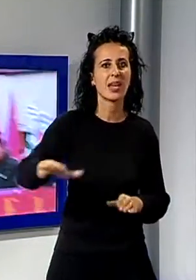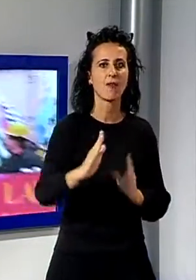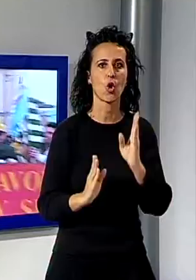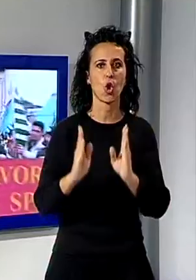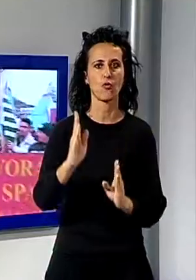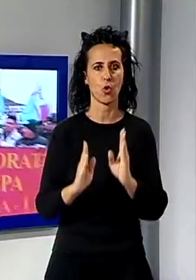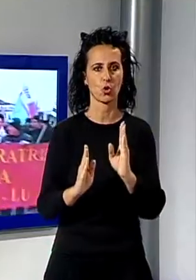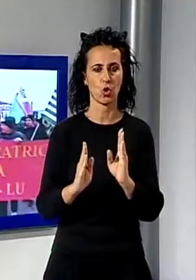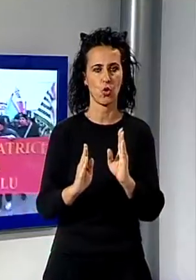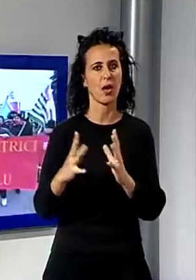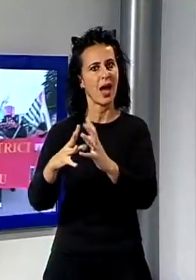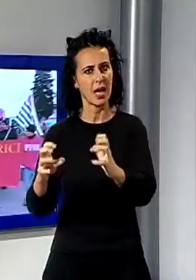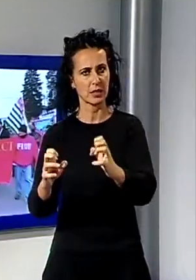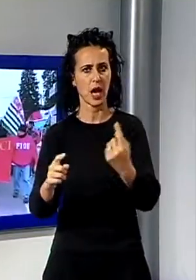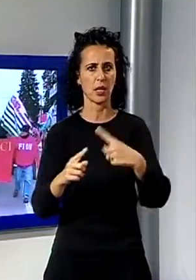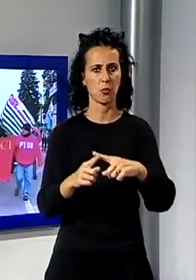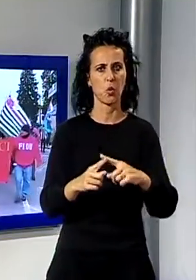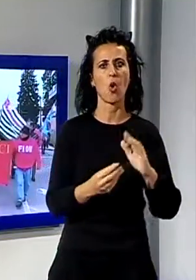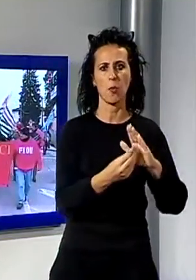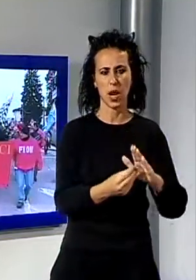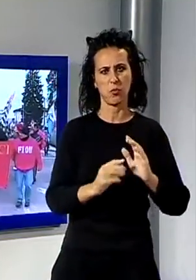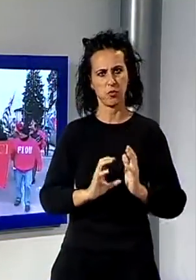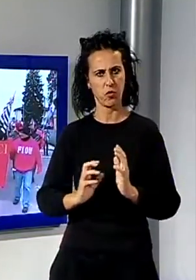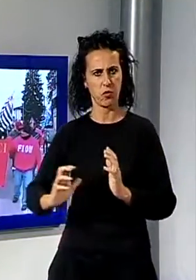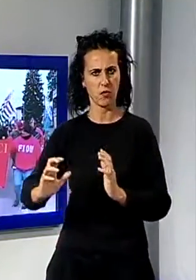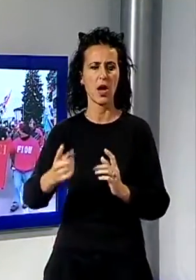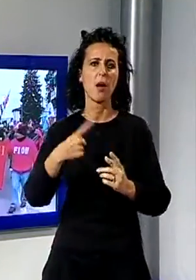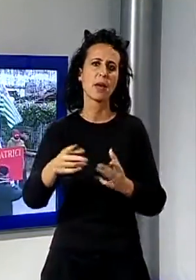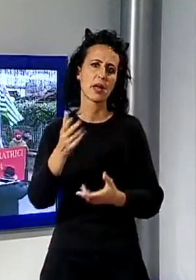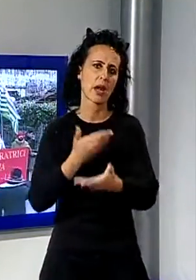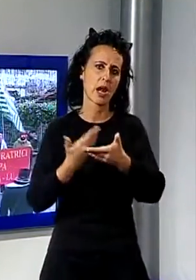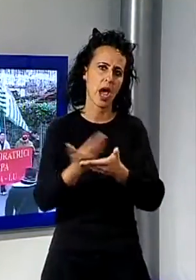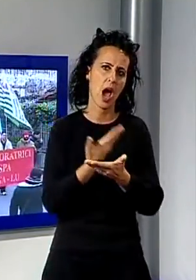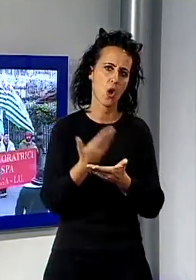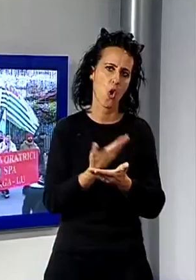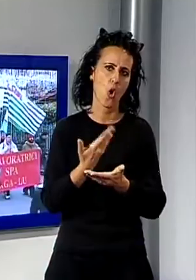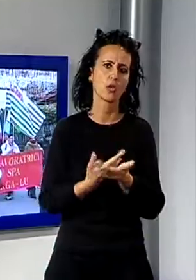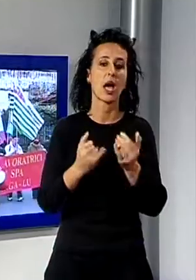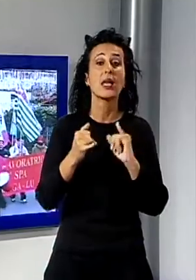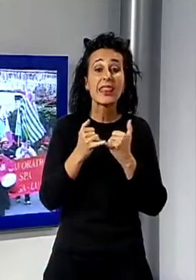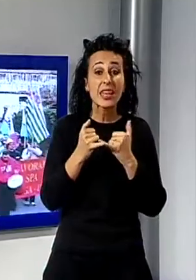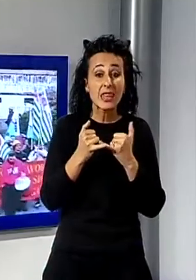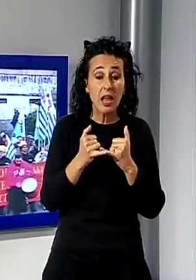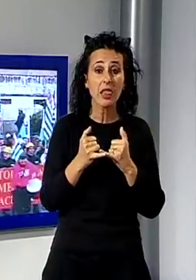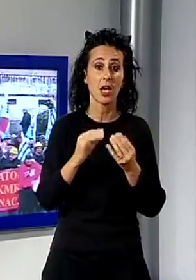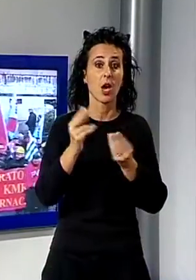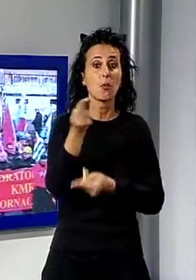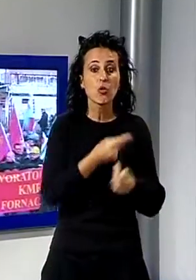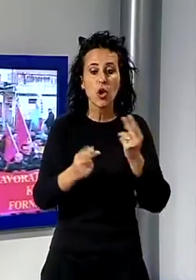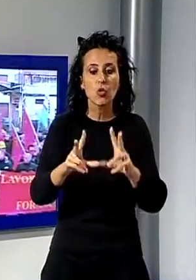fianco di tutti i soggetti coinvolti per fornire dettagli sul nuovo progetto e soprattutto rassicurazioni concrete sul